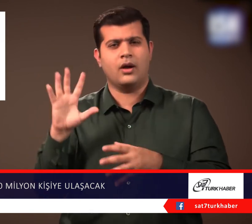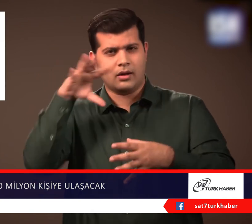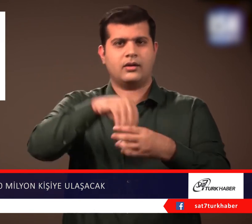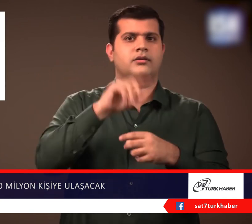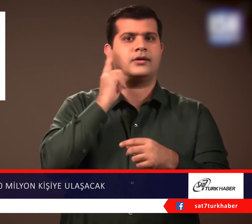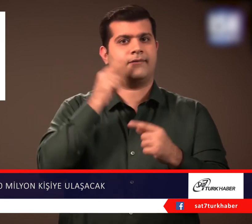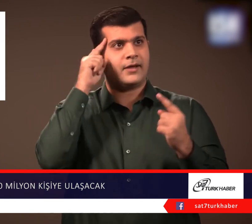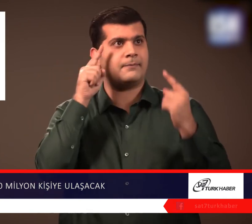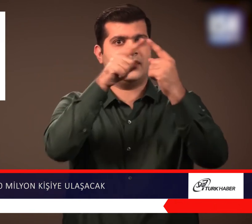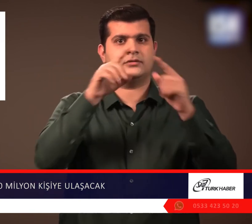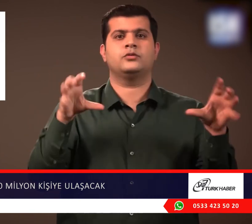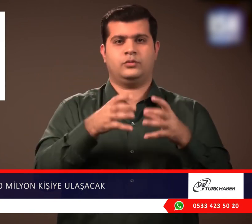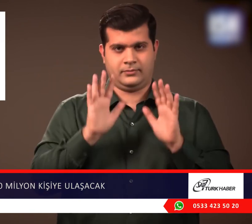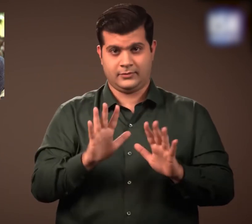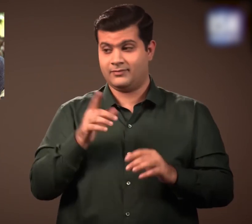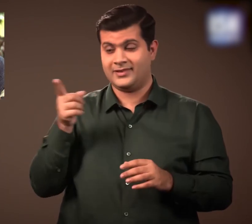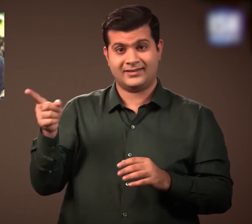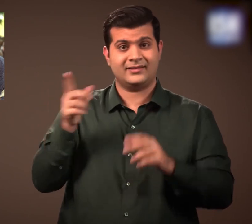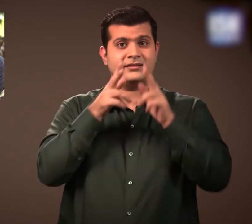zamankinden daha mümkün kılıyor ifadelerinde bulundu.